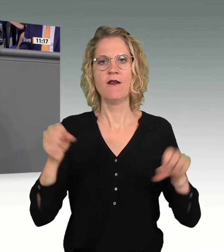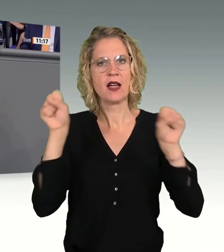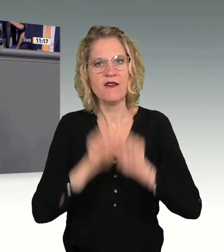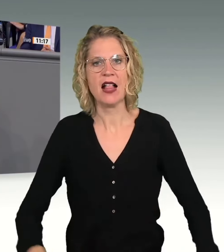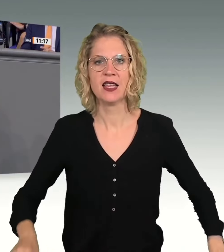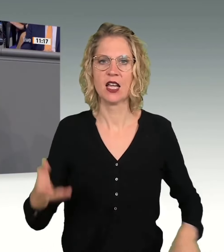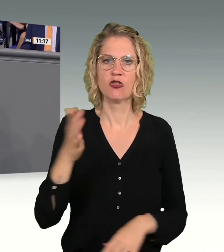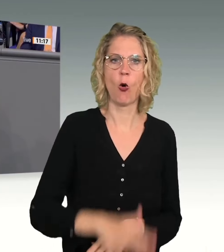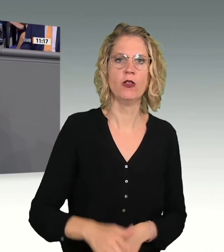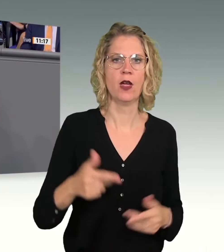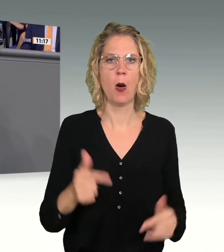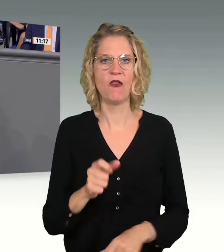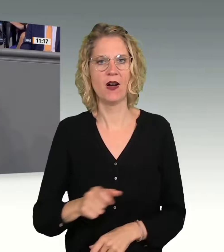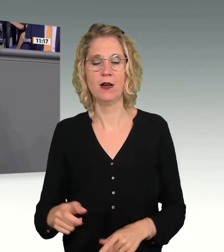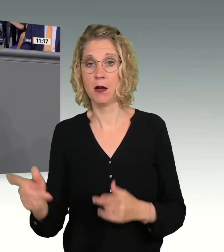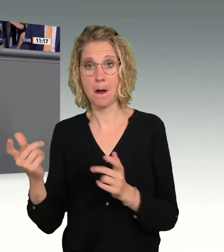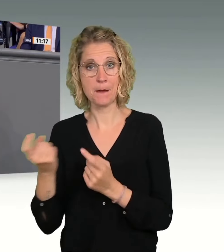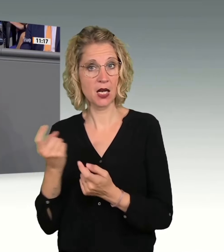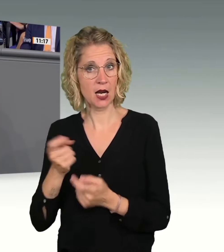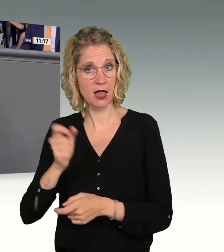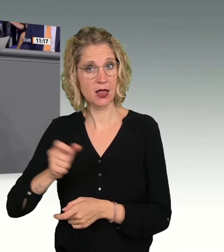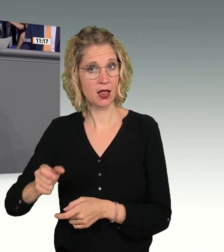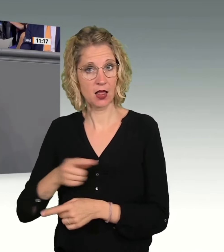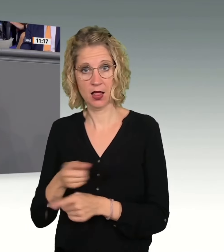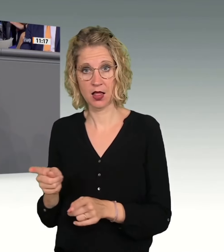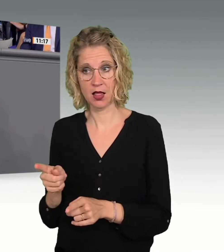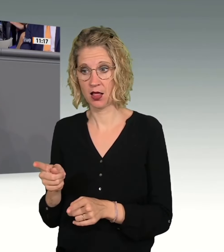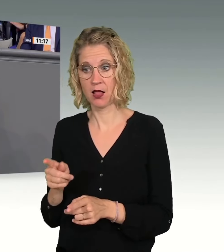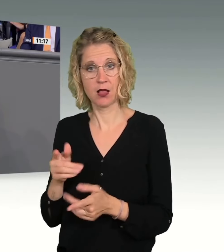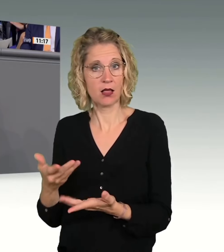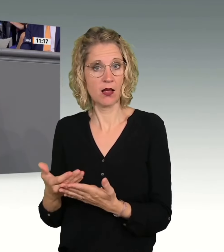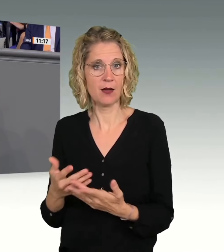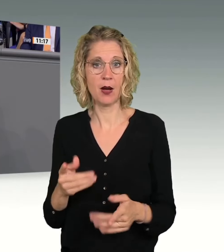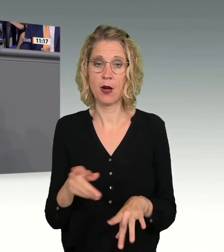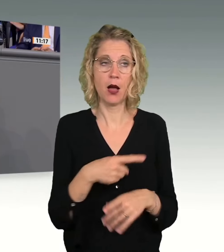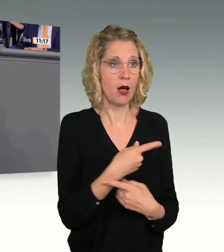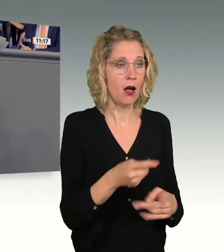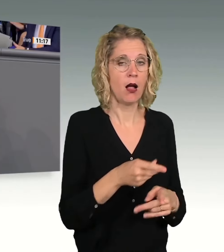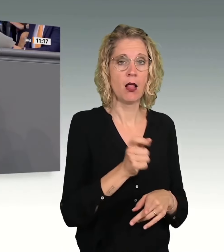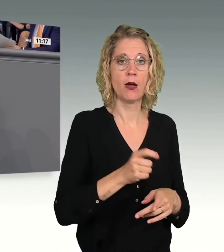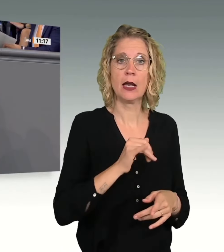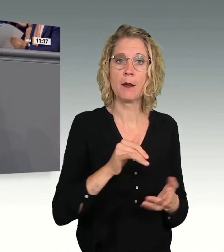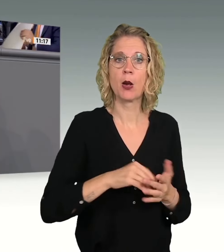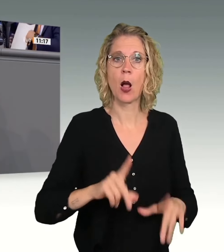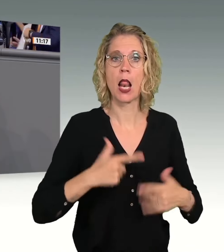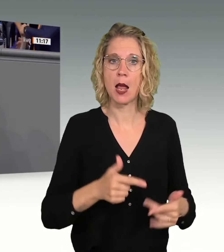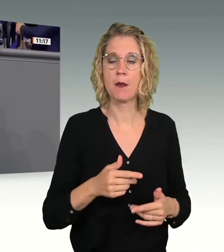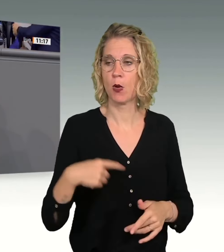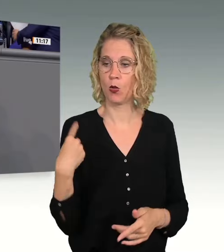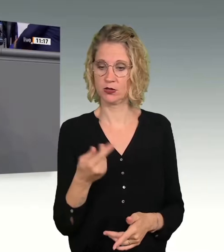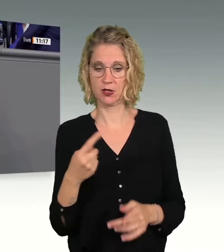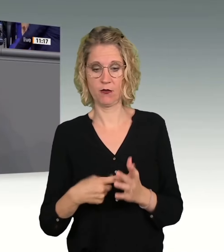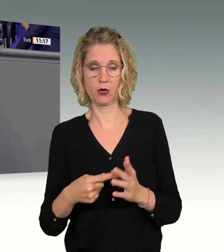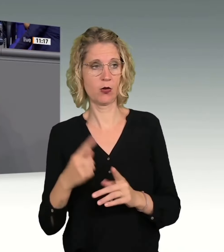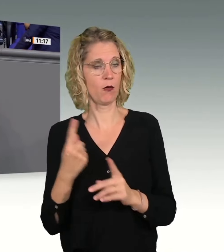von Migranten, die alle noch unverletzt leben würden, während Sie der AfD und unseren Forderungen gefolgt und nicht Frau Merkel und Ihrem kriminellen